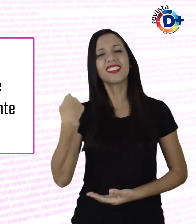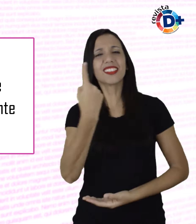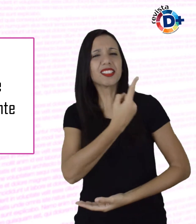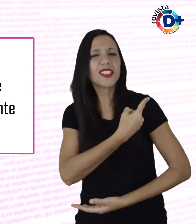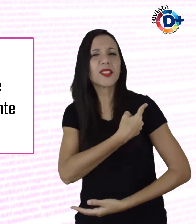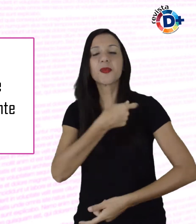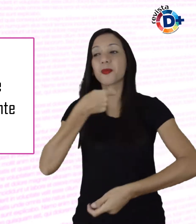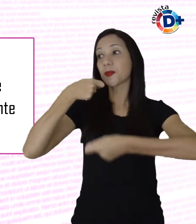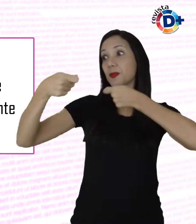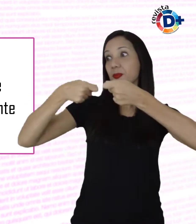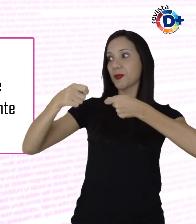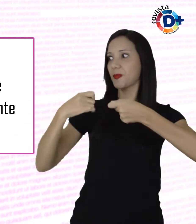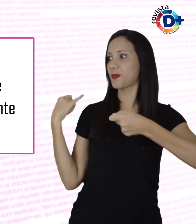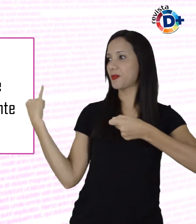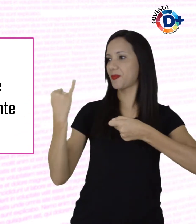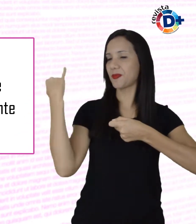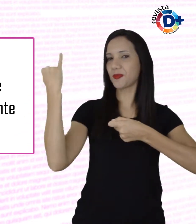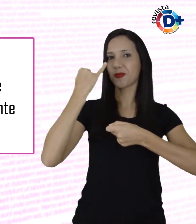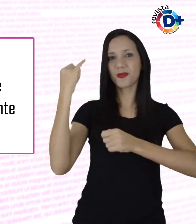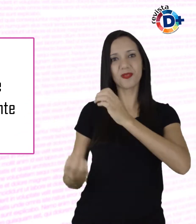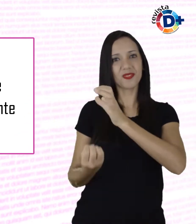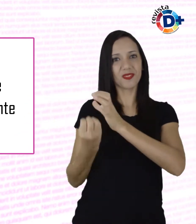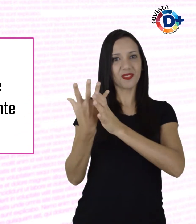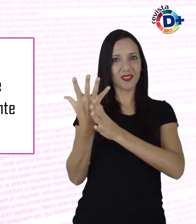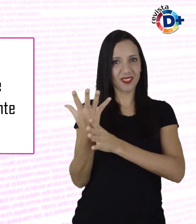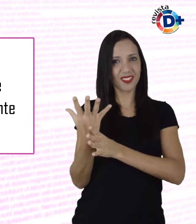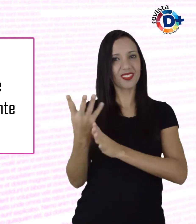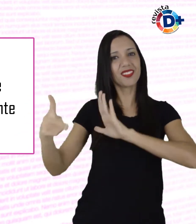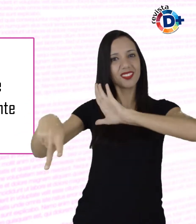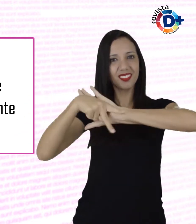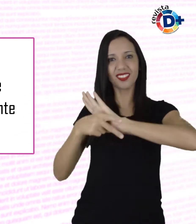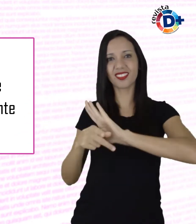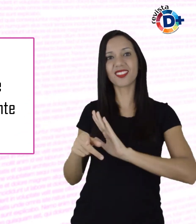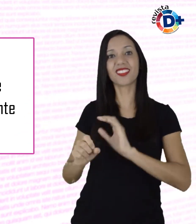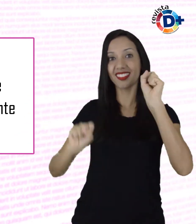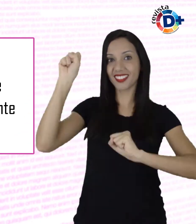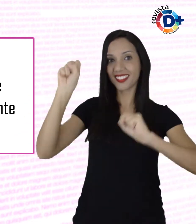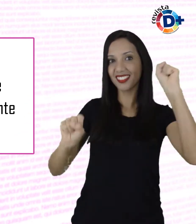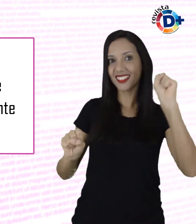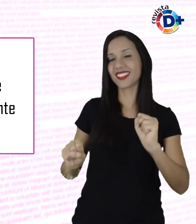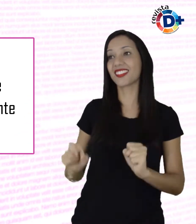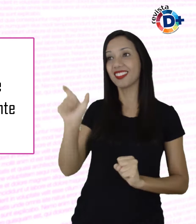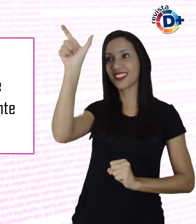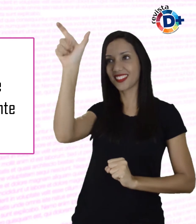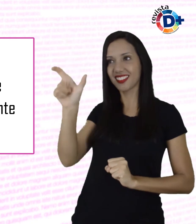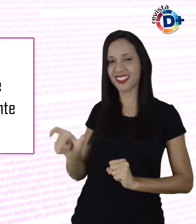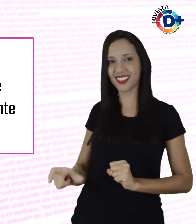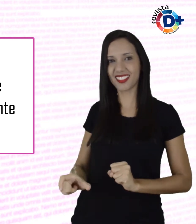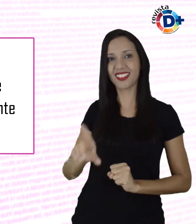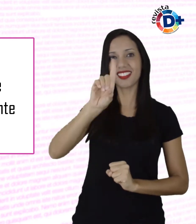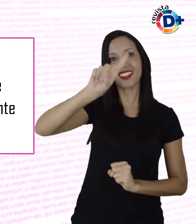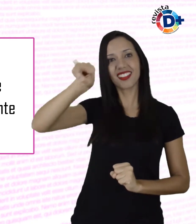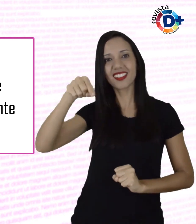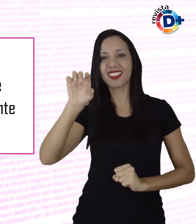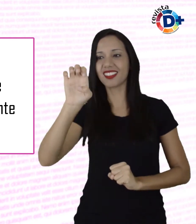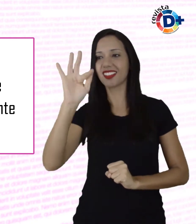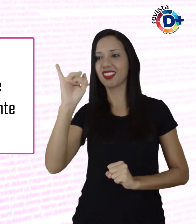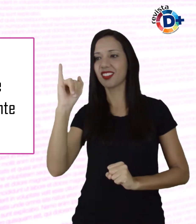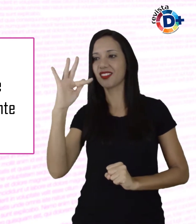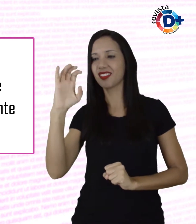entrevista com a fundadora da Agente de Eficiente, empresa pioneira